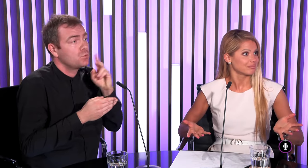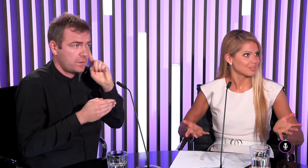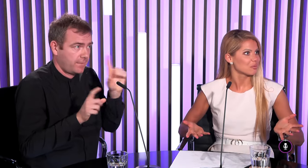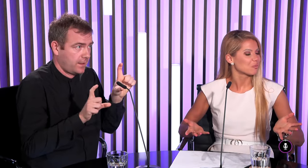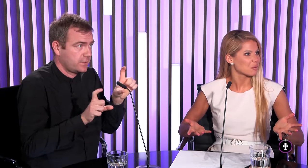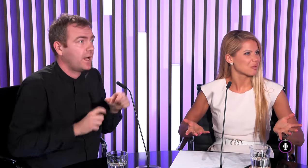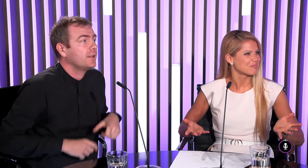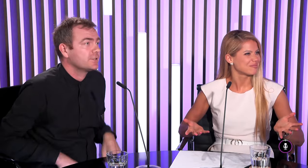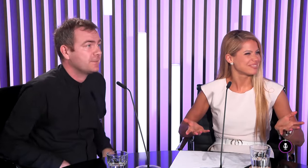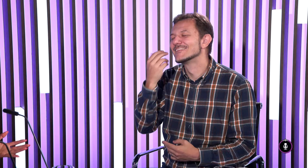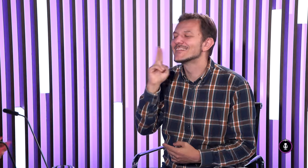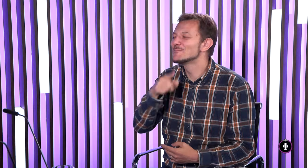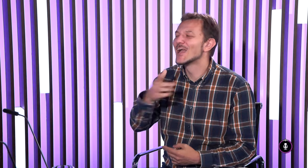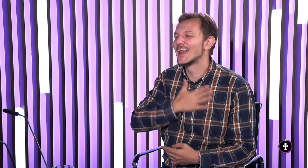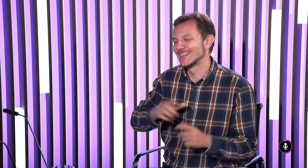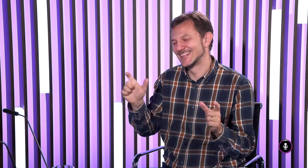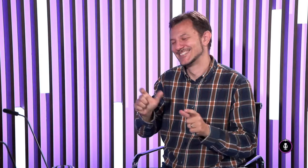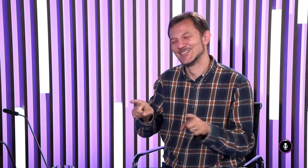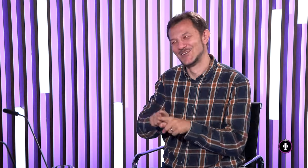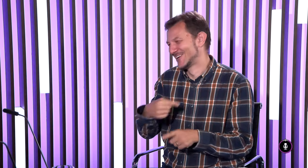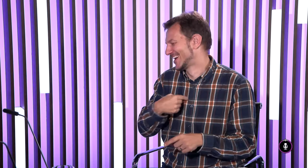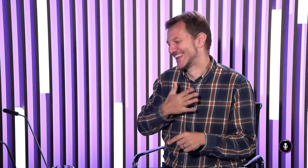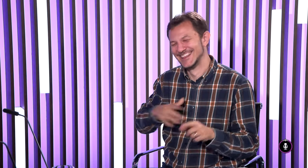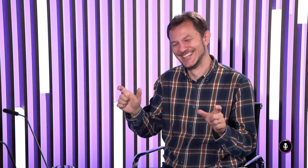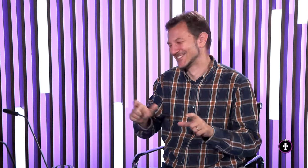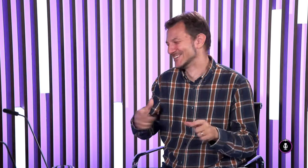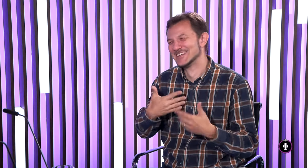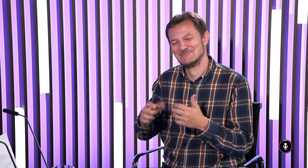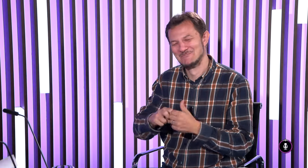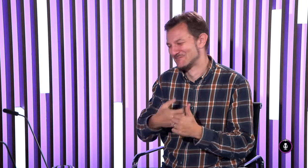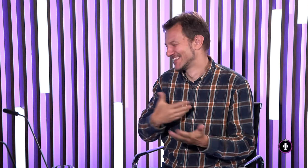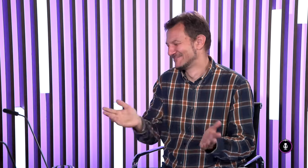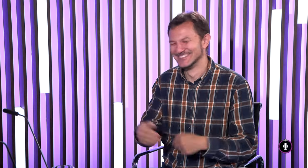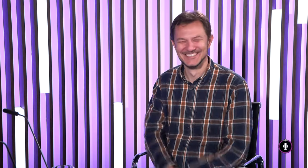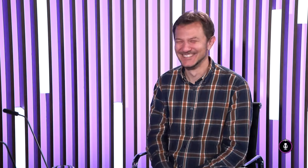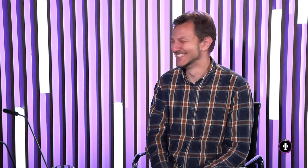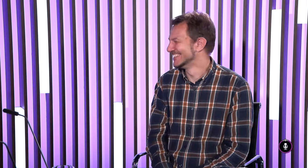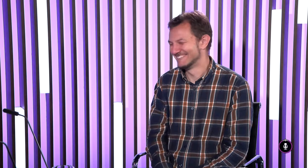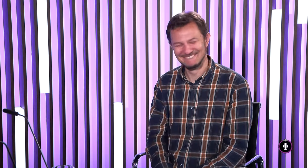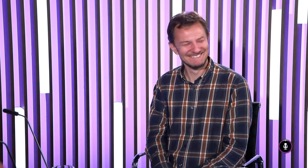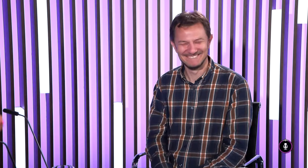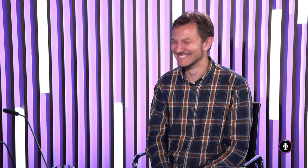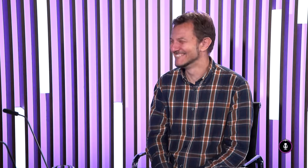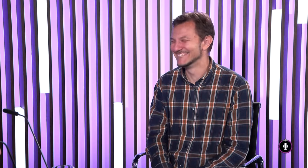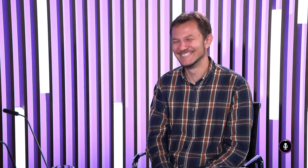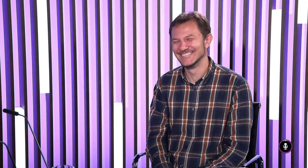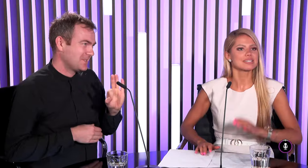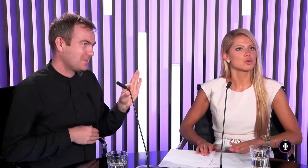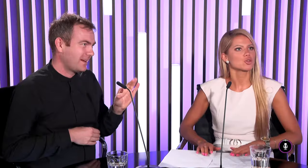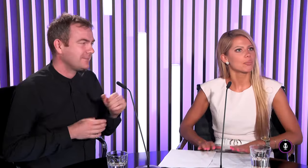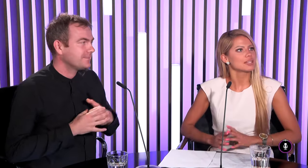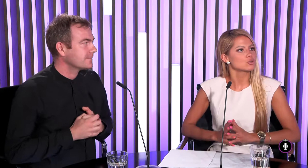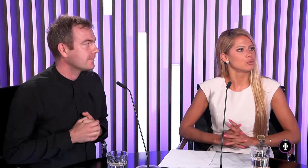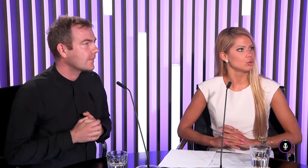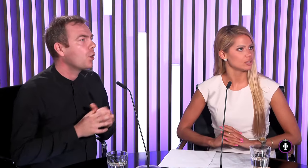nebol by problém Áno samozrejme samozrejme nepočujúci rádi tancuje rovnaká ja rád tancuje nemám problém Áno no super pozrime